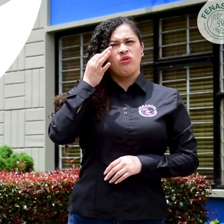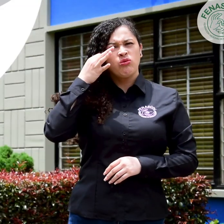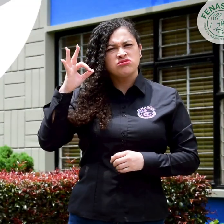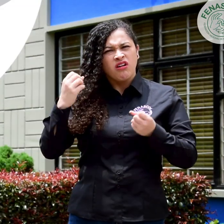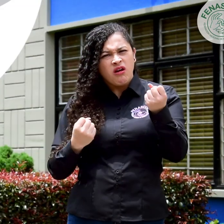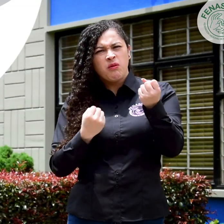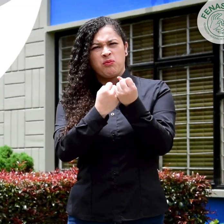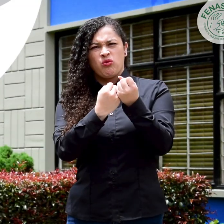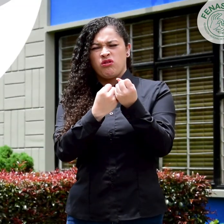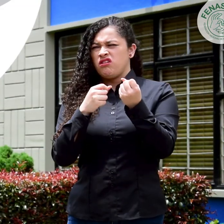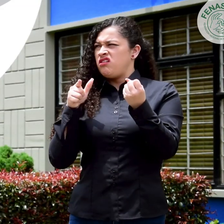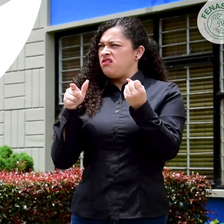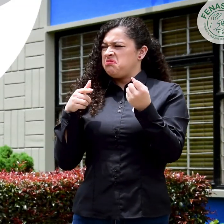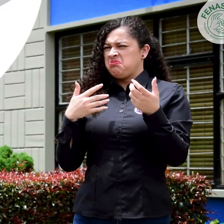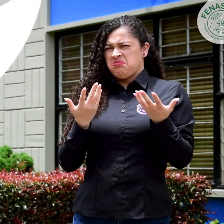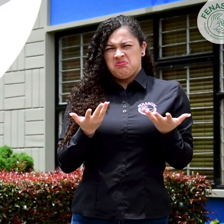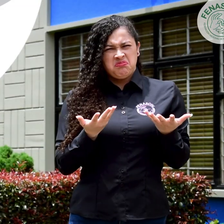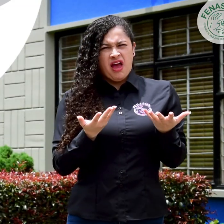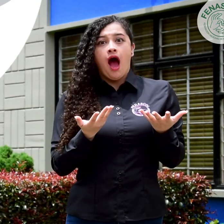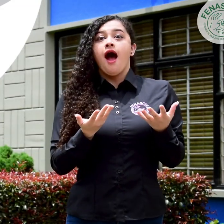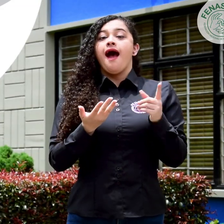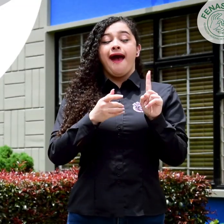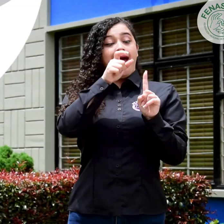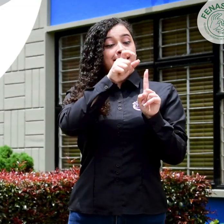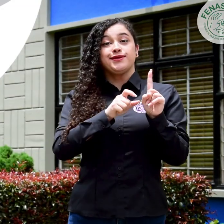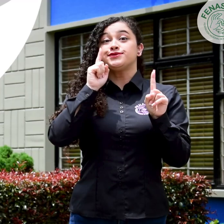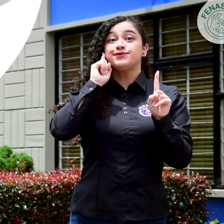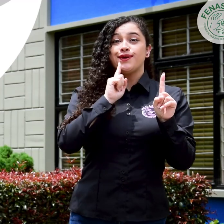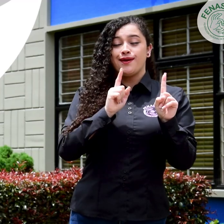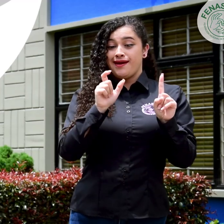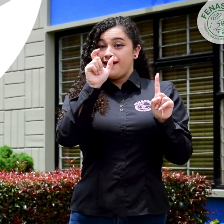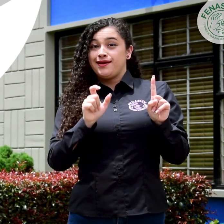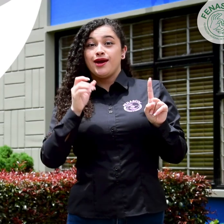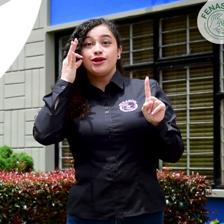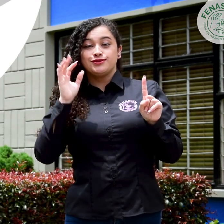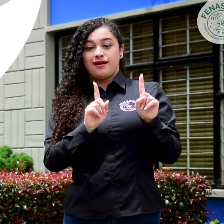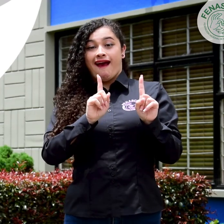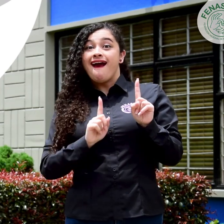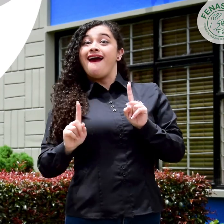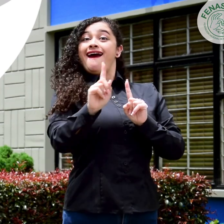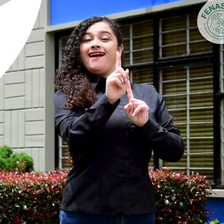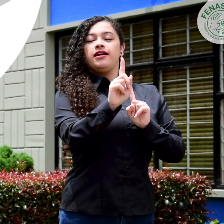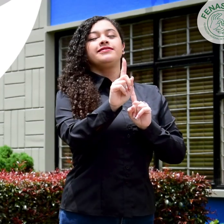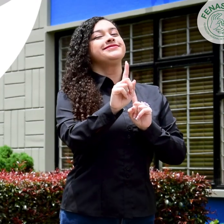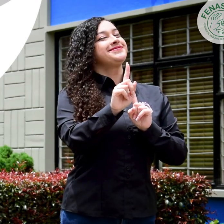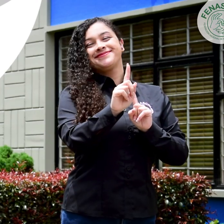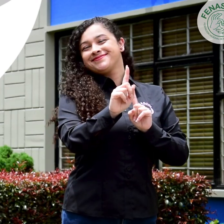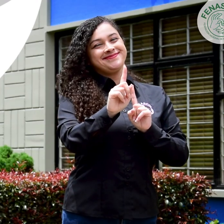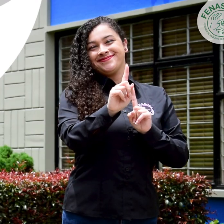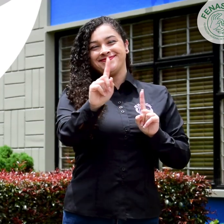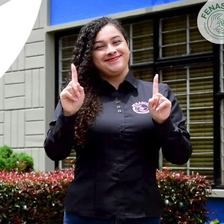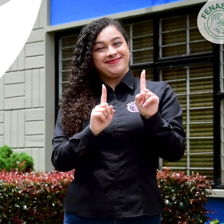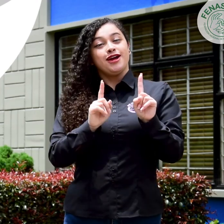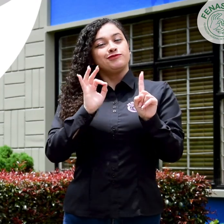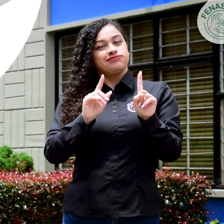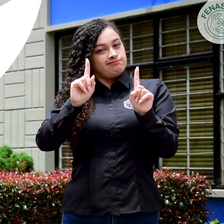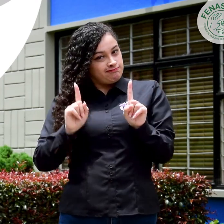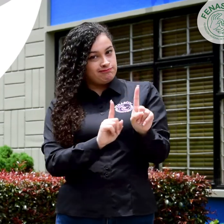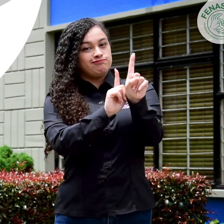Apoyo de oyentes. ¿Cómo pueden contribuir y apoyar las personas oyentes? Entonces, favoreciendo el protagonismo de las personas sordas en los